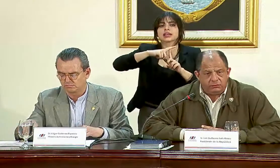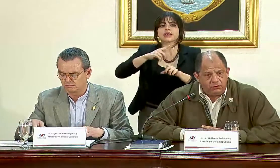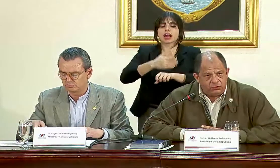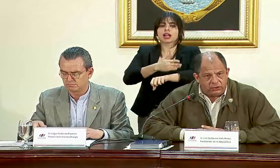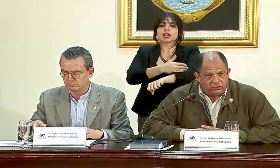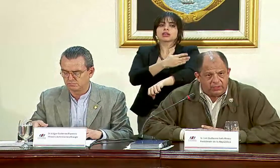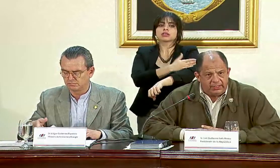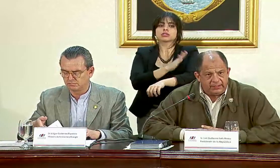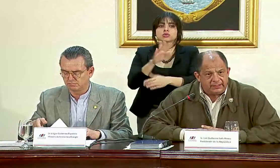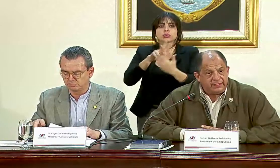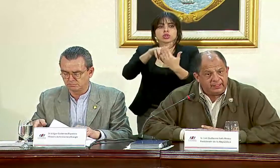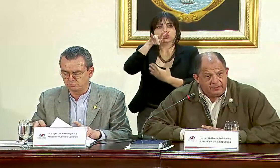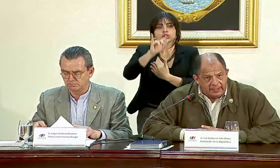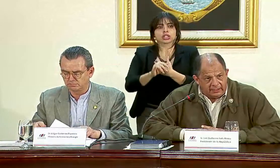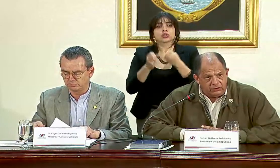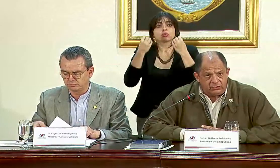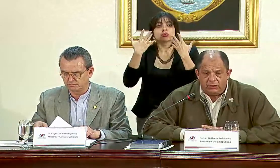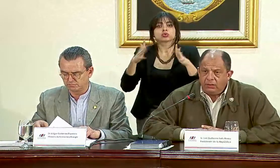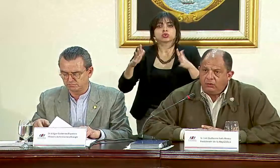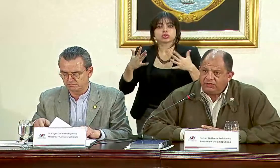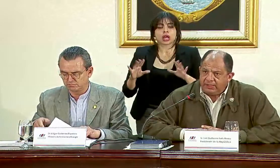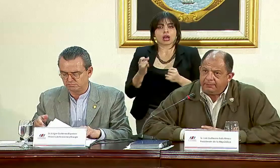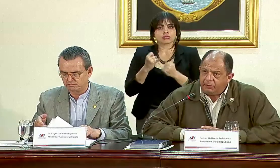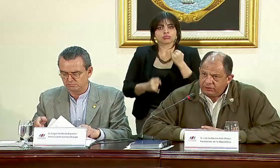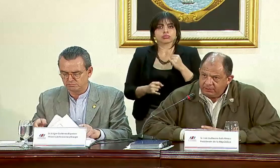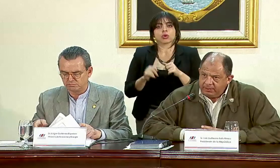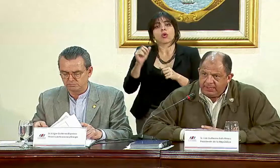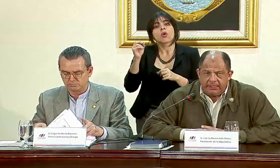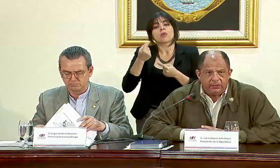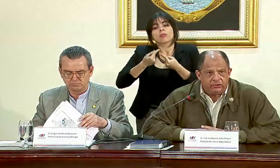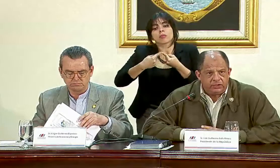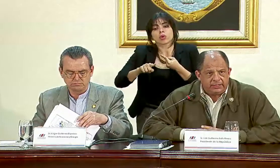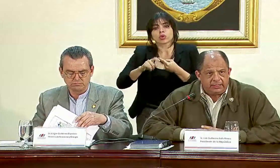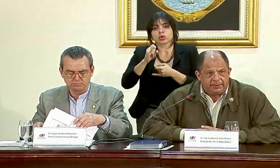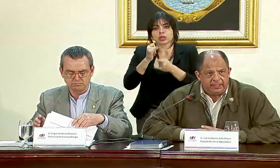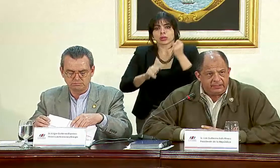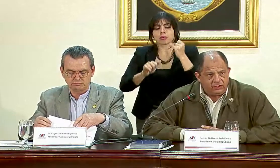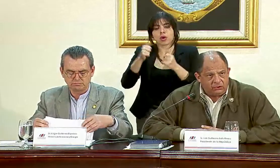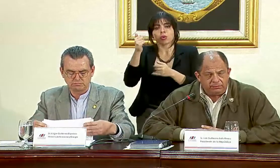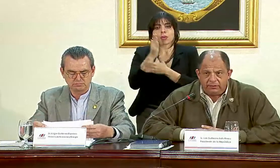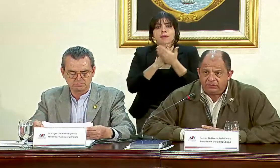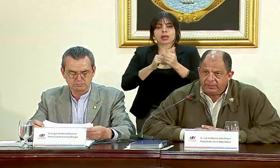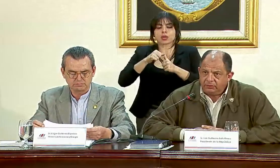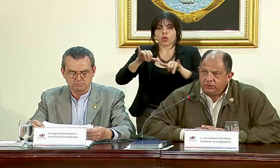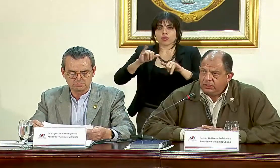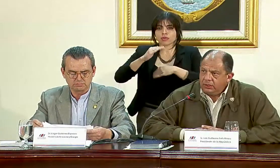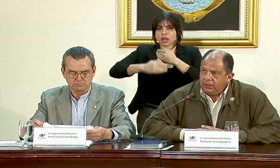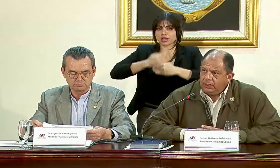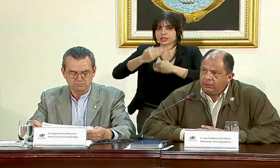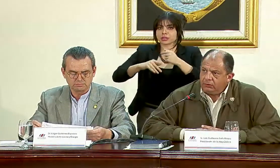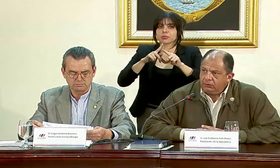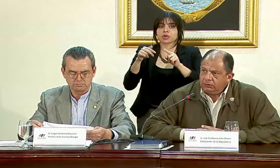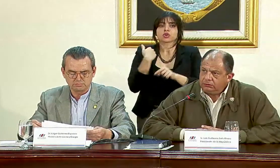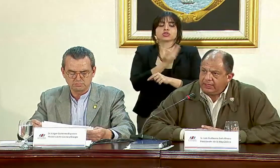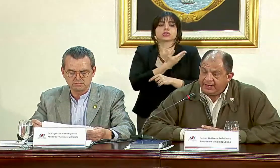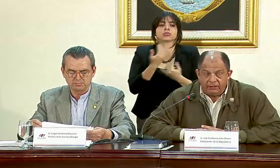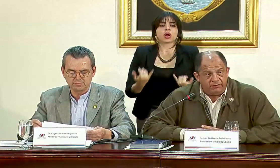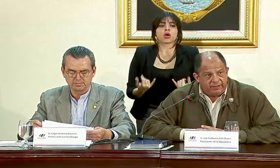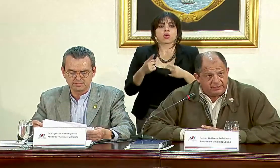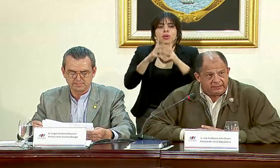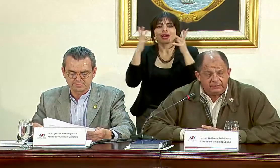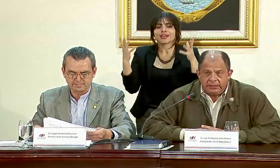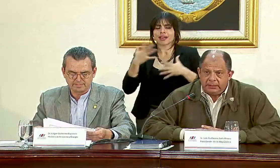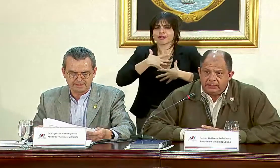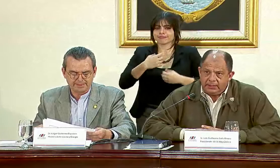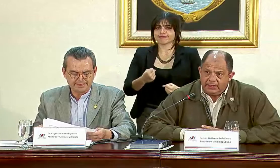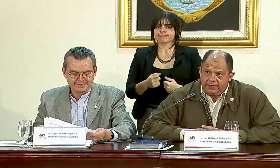proyectos, muchos de los cuales están terminados o están por terminar, hay otros en etapa de gestión, pero estamos con una gran